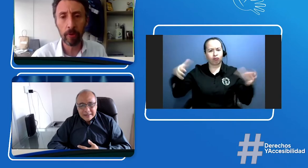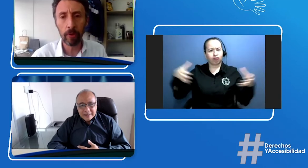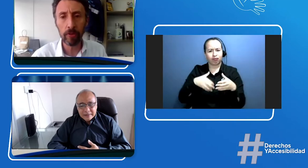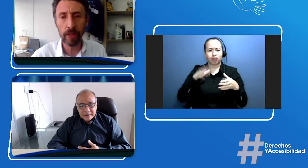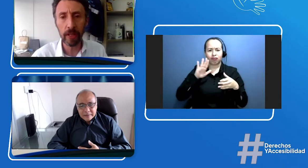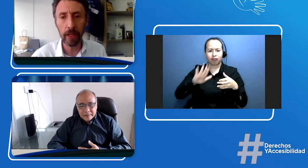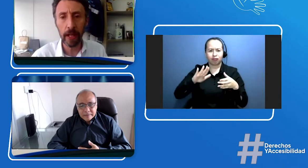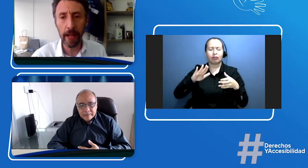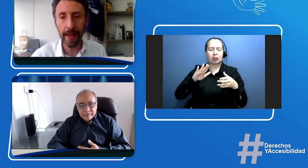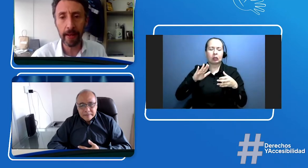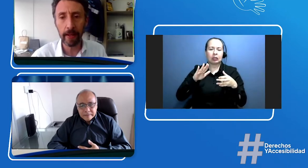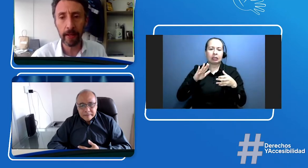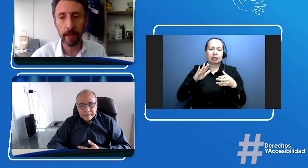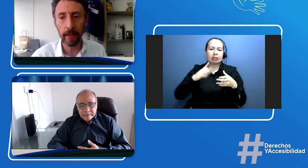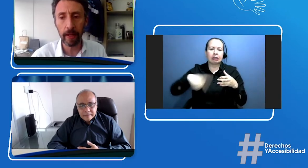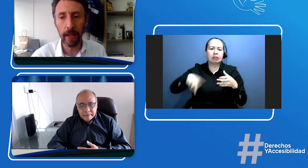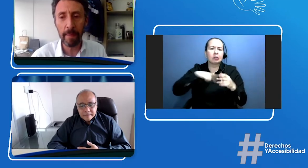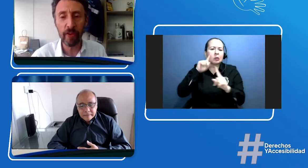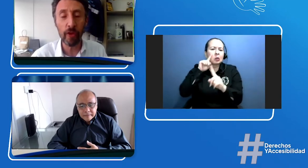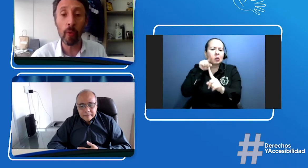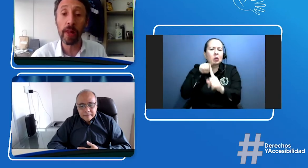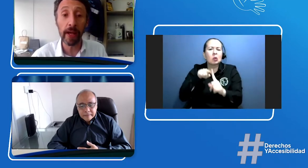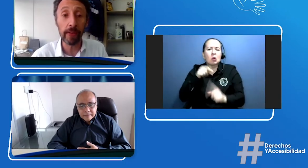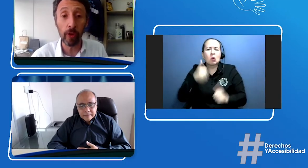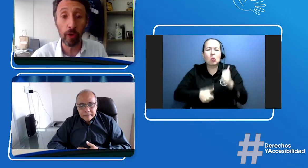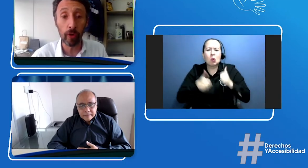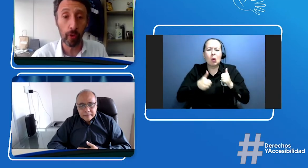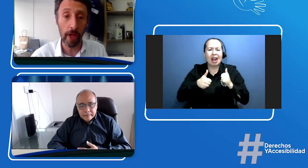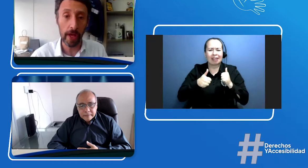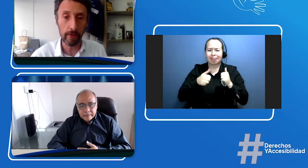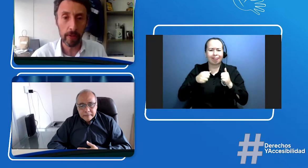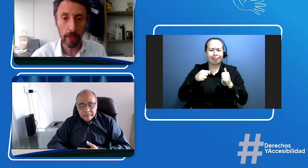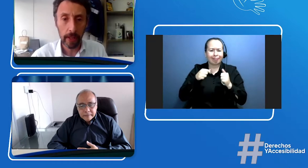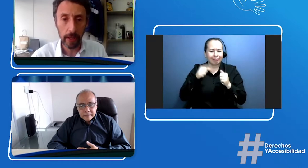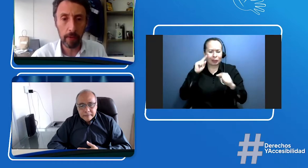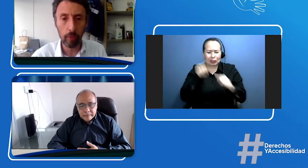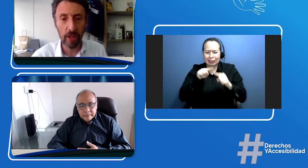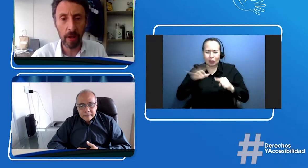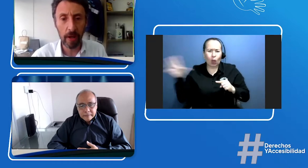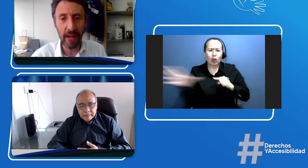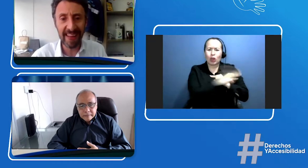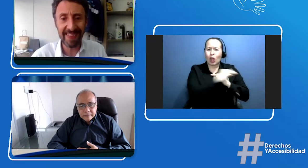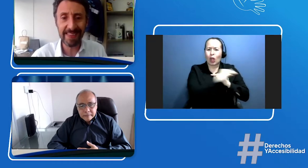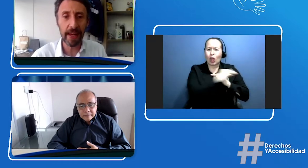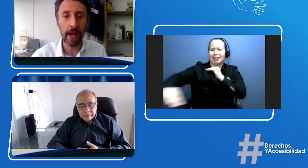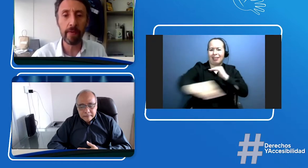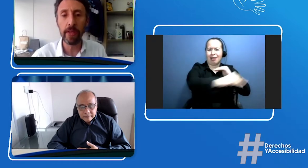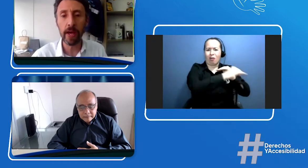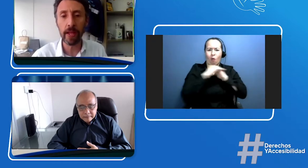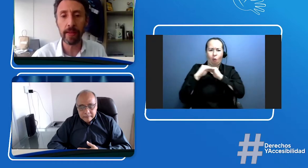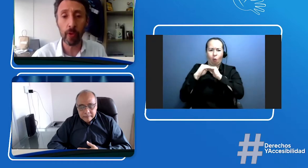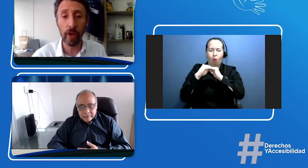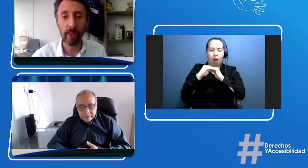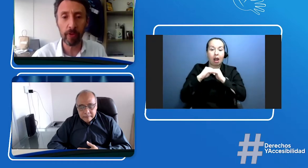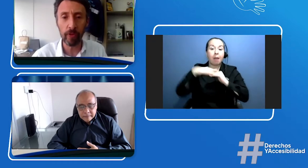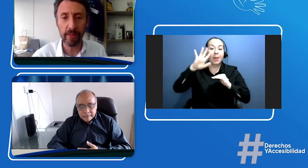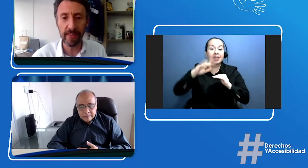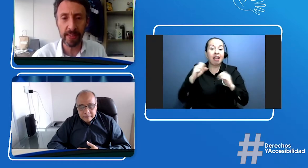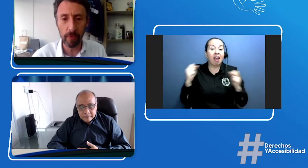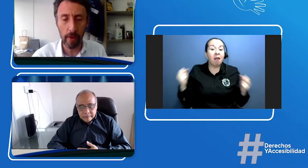generar la mayor igualdad en todos los ciudadanos y buscamos garantizar la vida de todas las personas que se mueven.